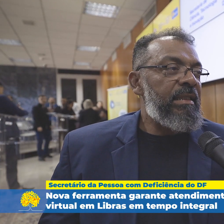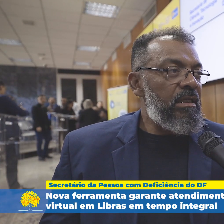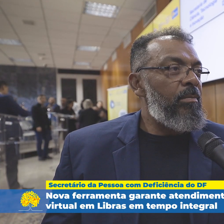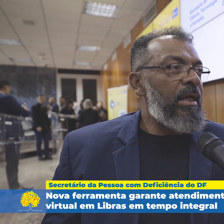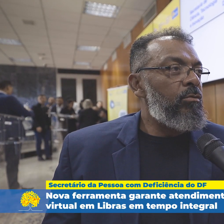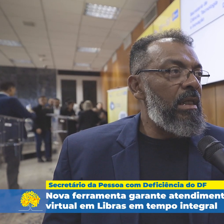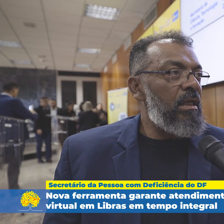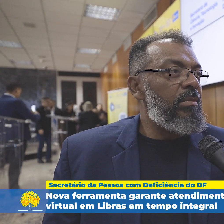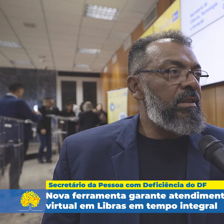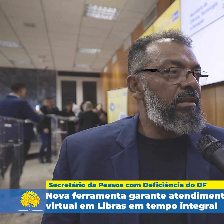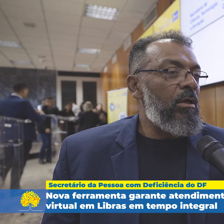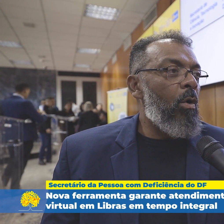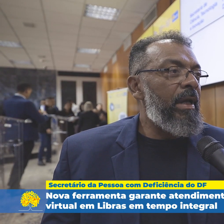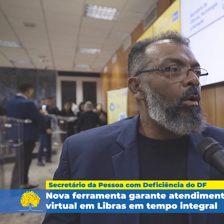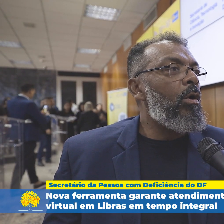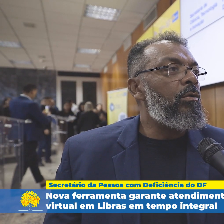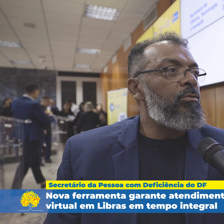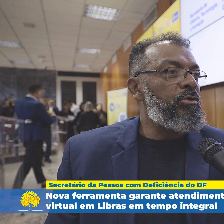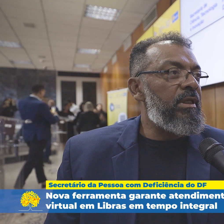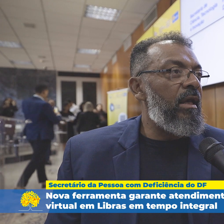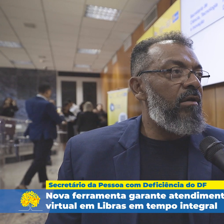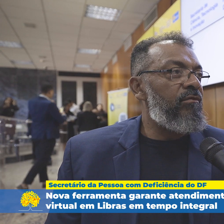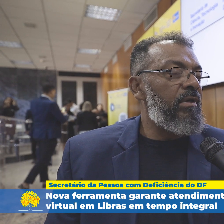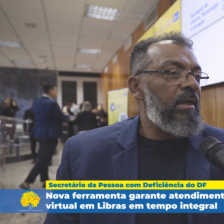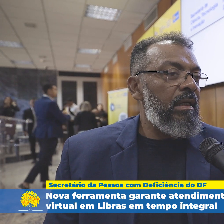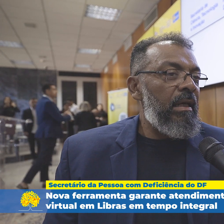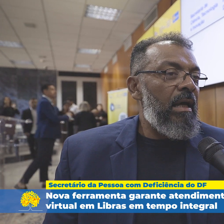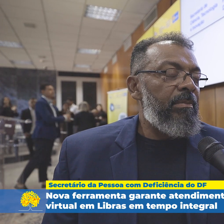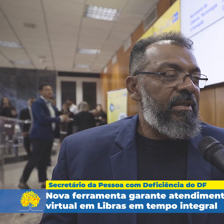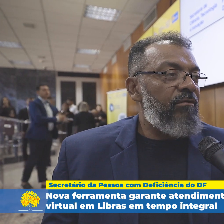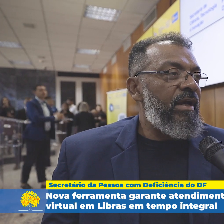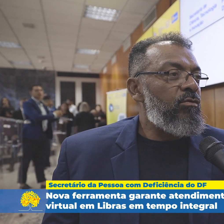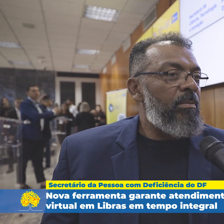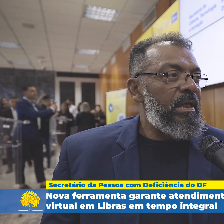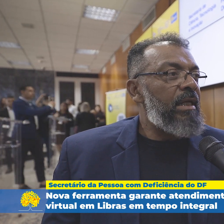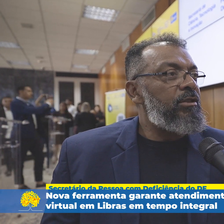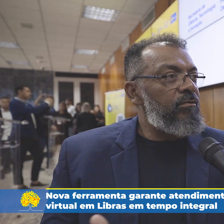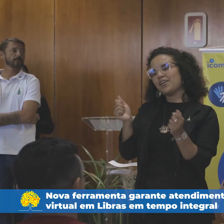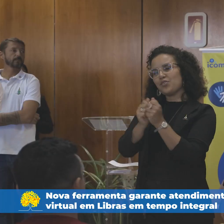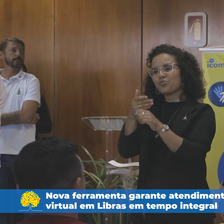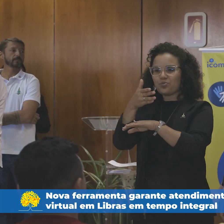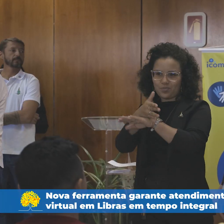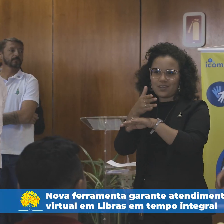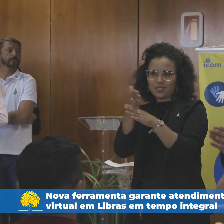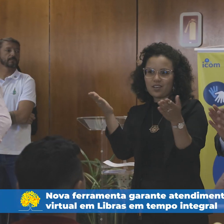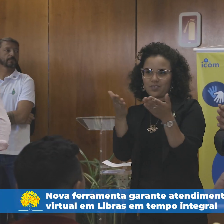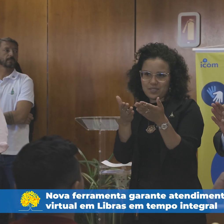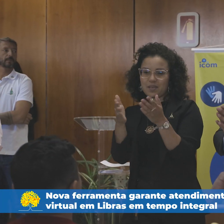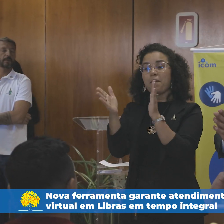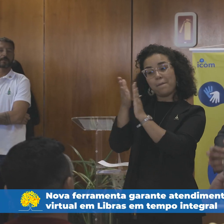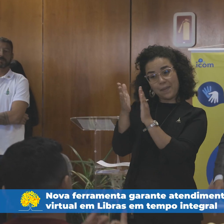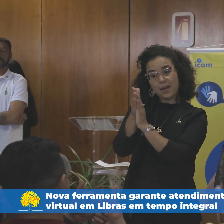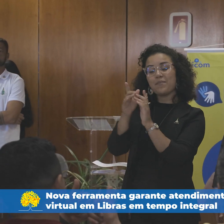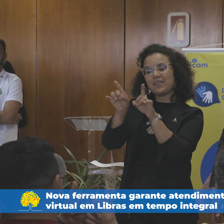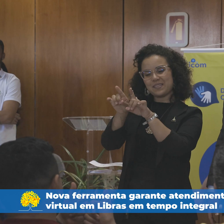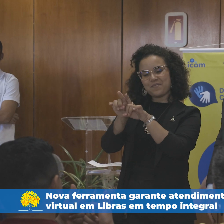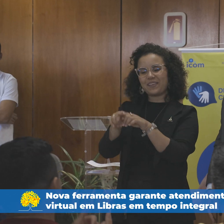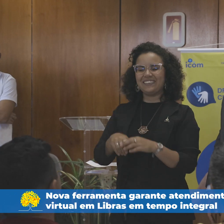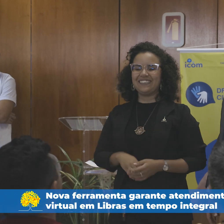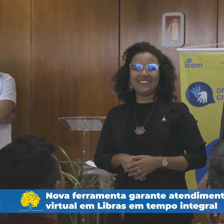atendimento em Libras, em qualquer órgão do GDF, através de um aplicativo que vai ser o acesso de um intérprete para intermediar uma